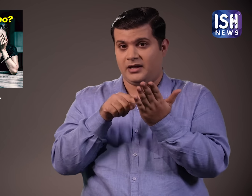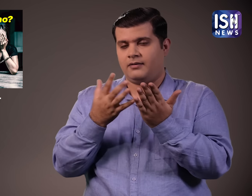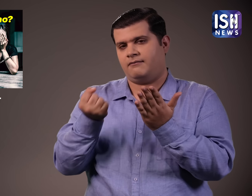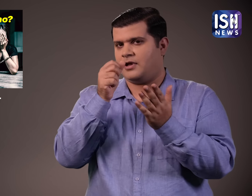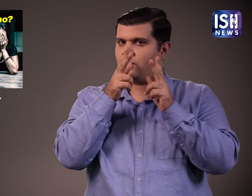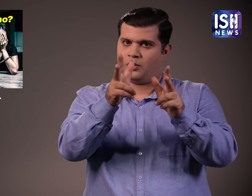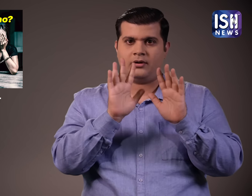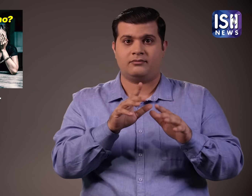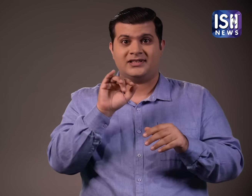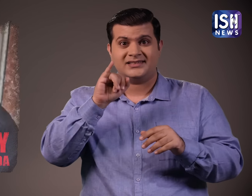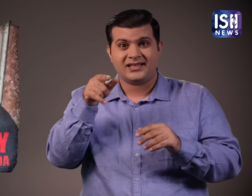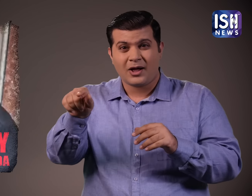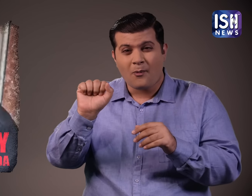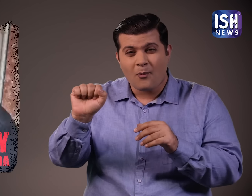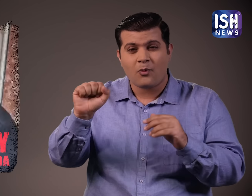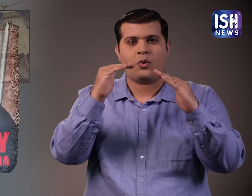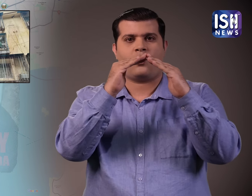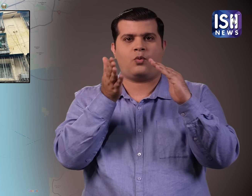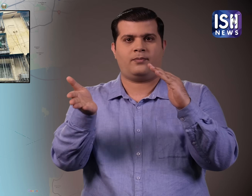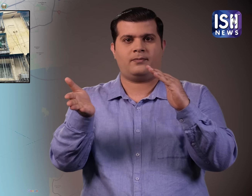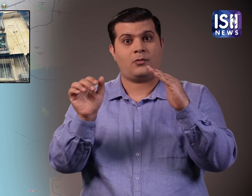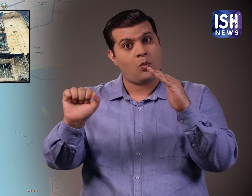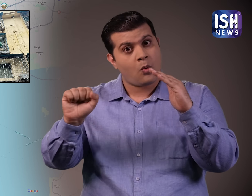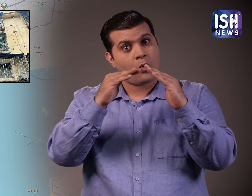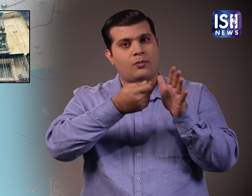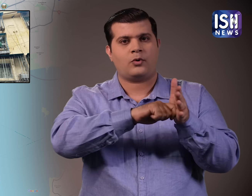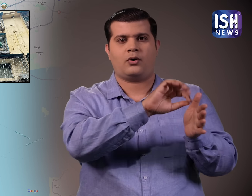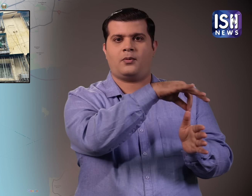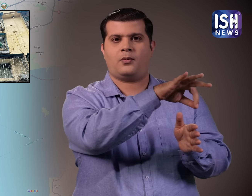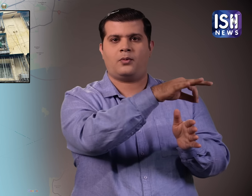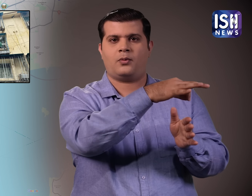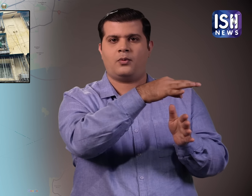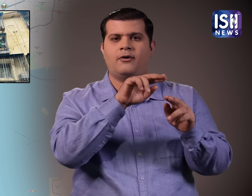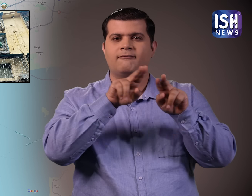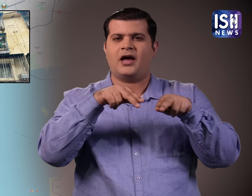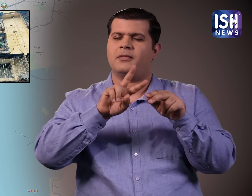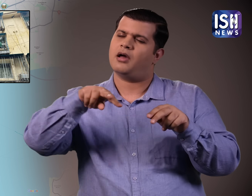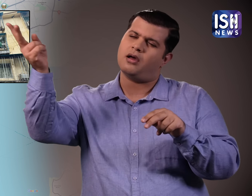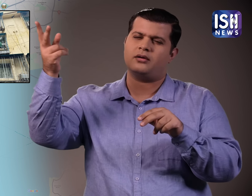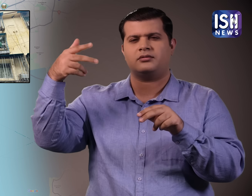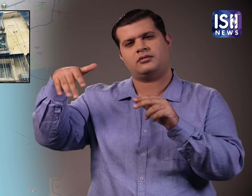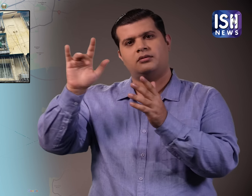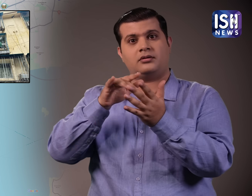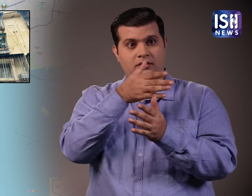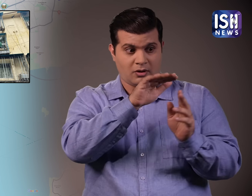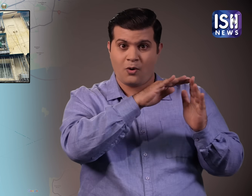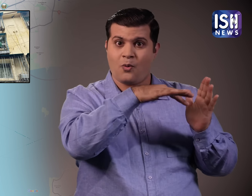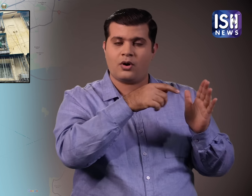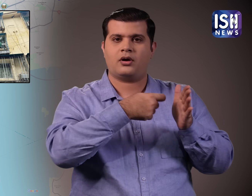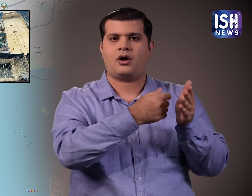बता दू कि पेपर में कहा गया है कि ये जै के घर पे हुआ था जहां कोई नहीं रहता उसकी फैमिली और कहीं